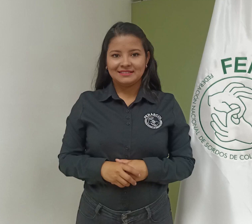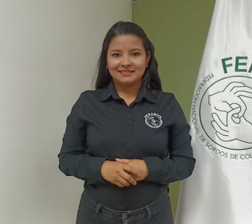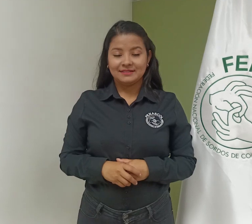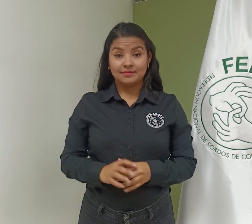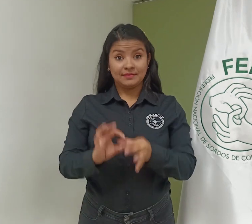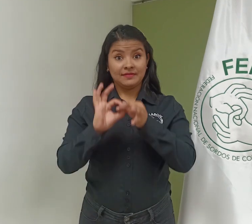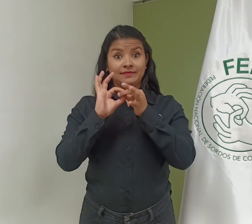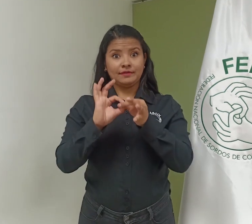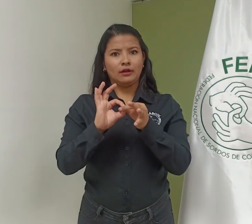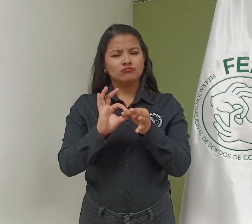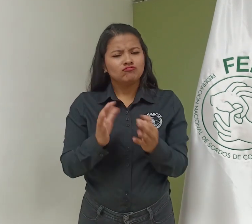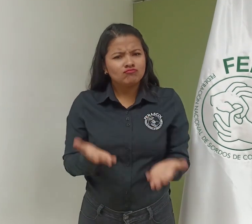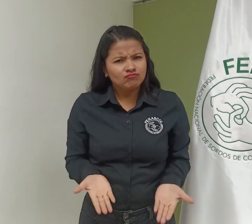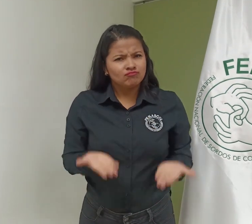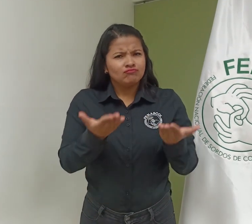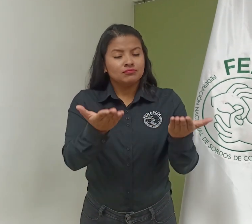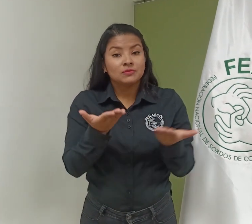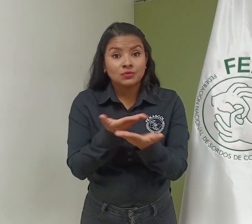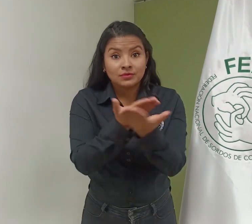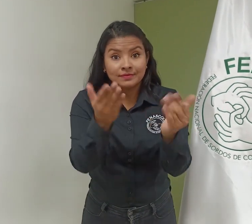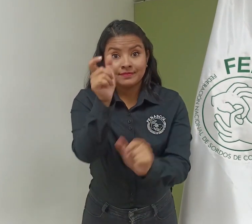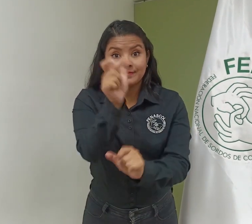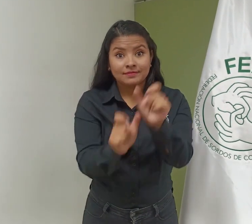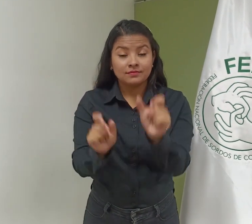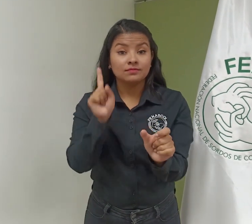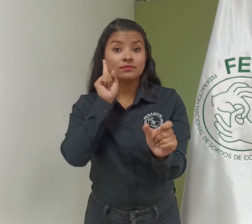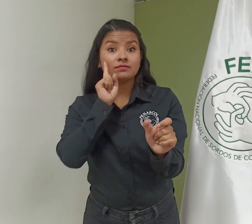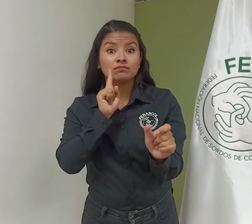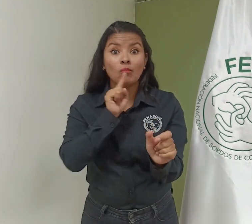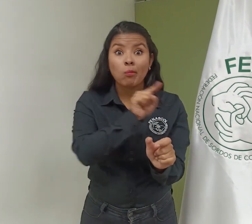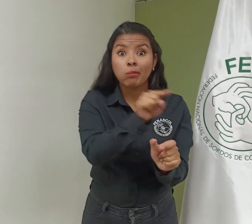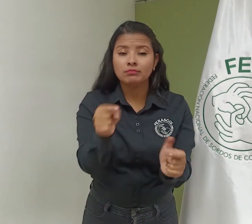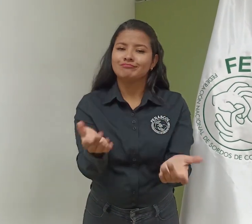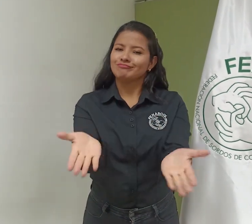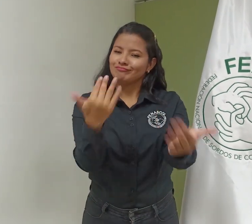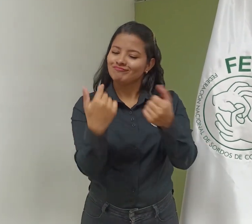FENASCOL tiene una convocatoria laboral abierta para personas sordas.